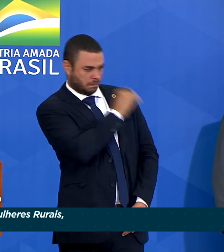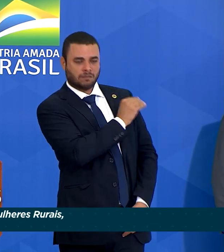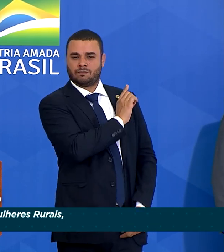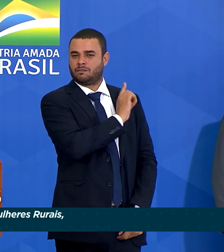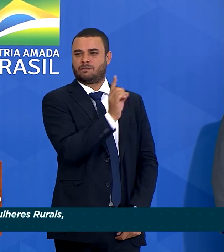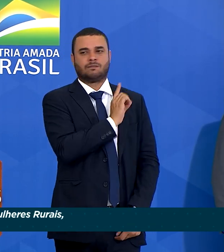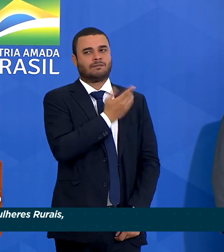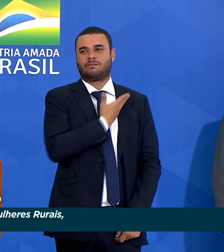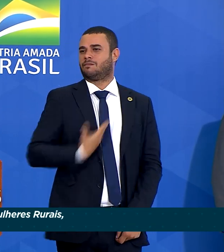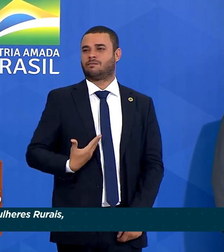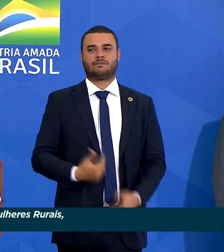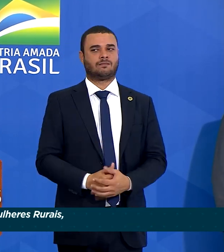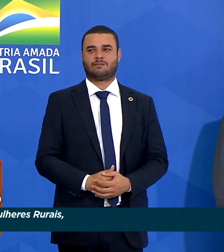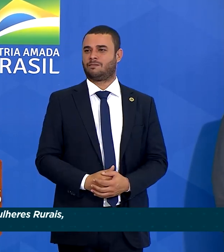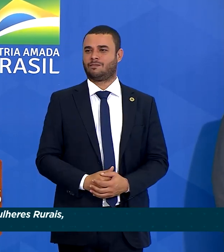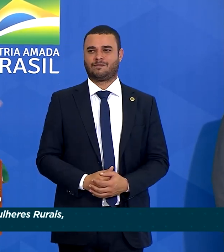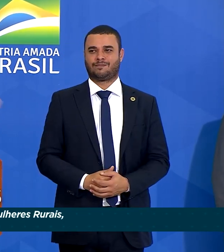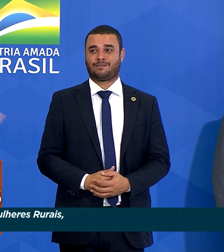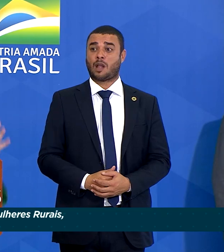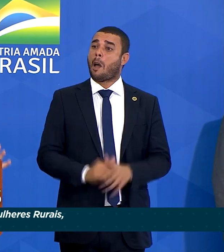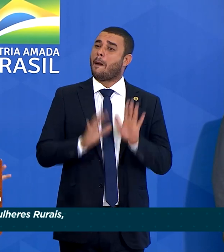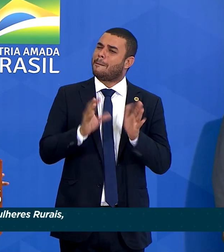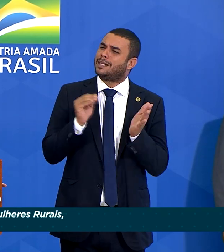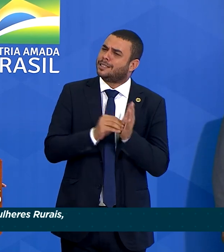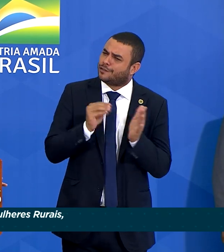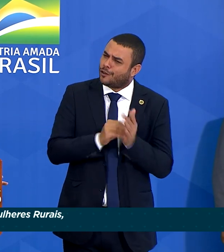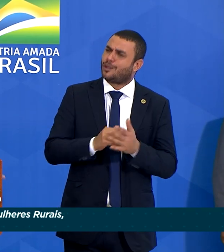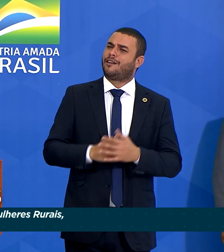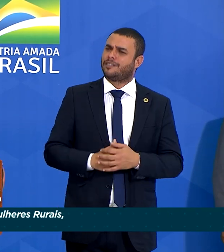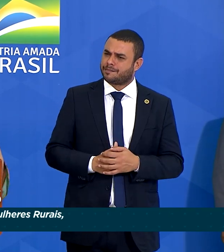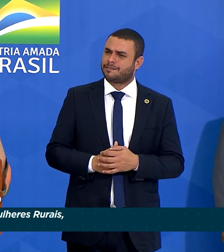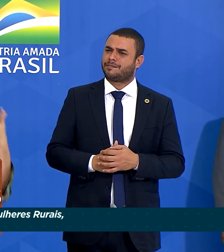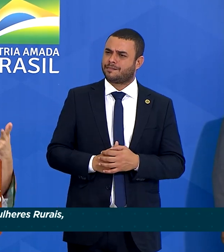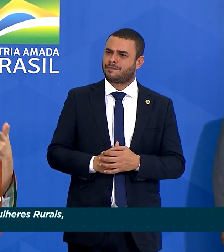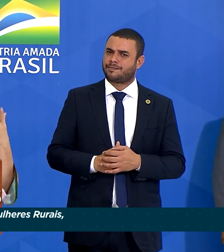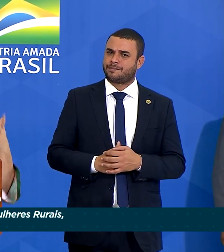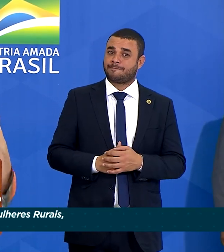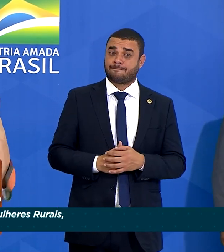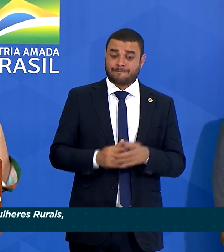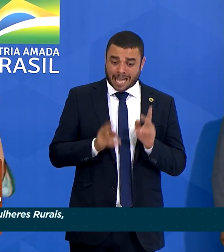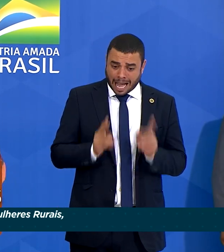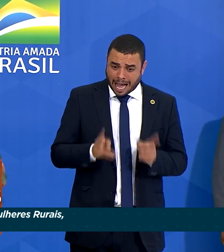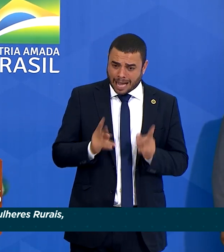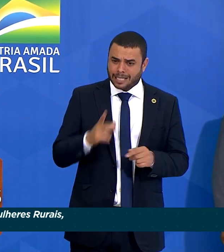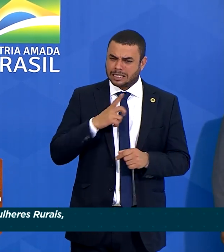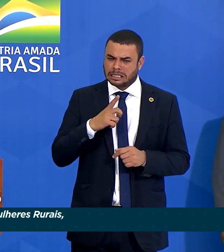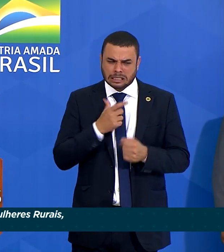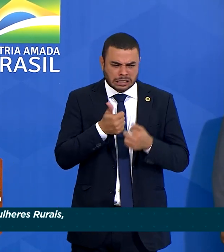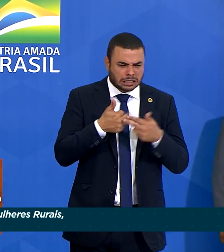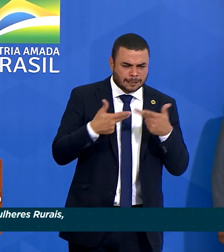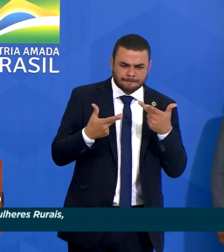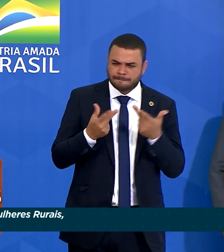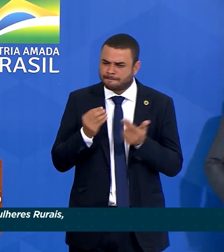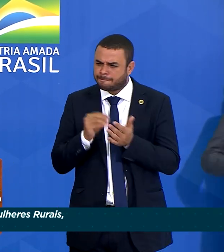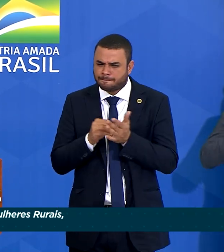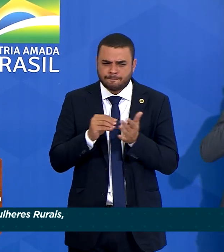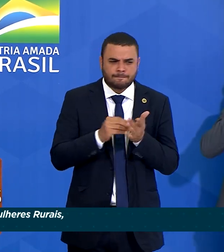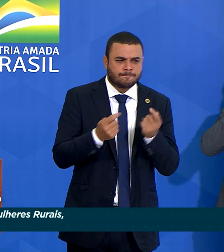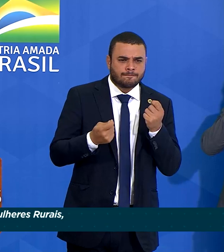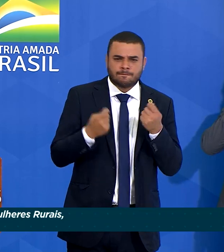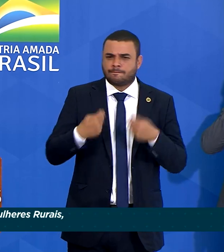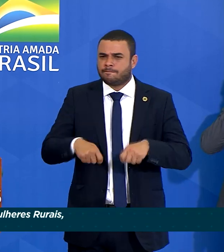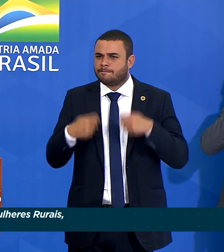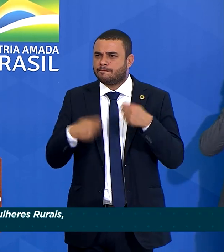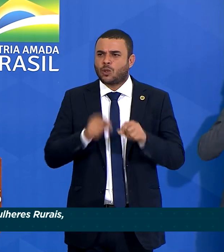trás neste governo. Mas faltava uma coisa. Ainda havia alguma coisa que a gente precisava